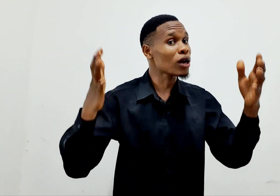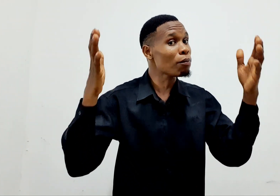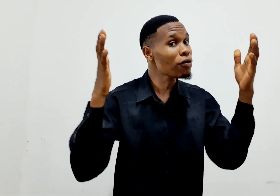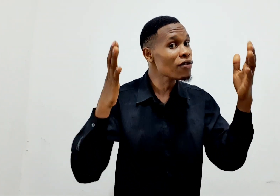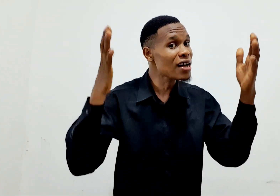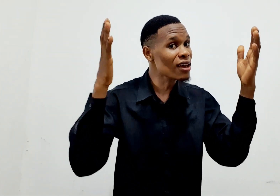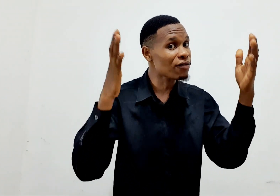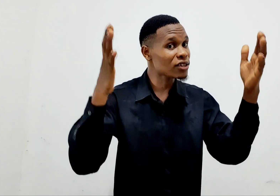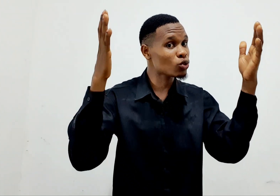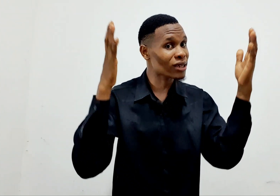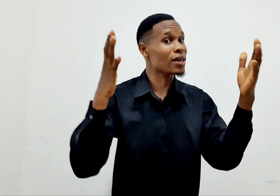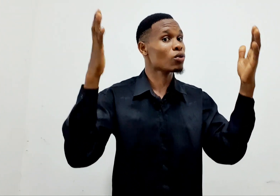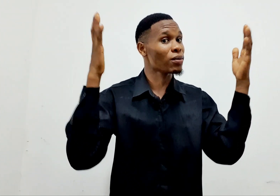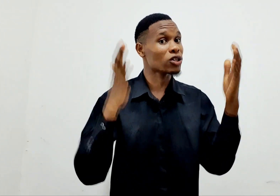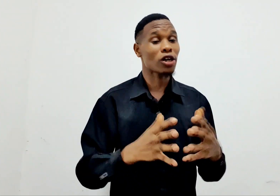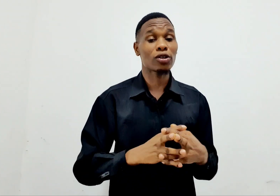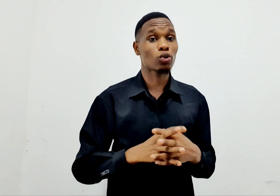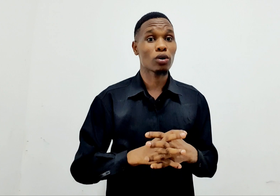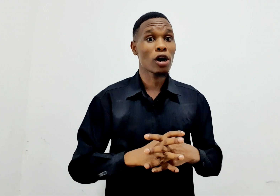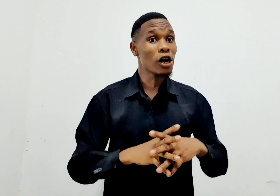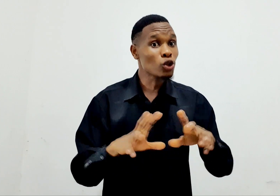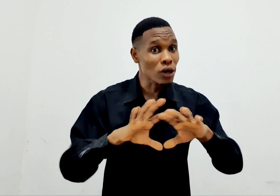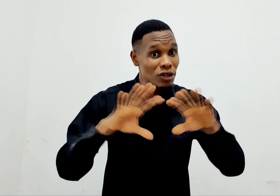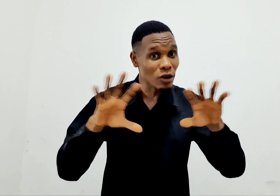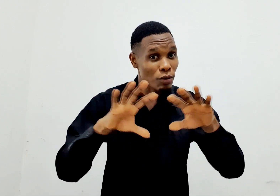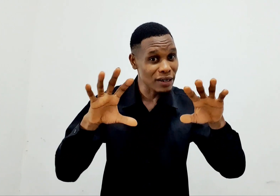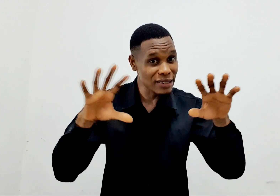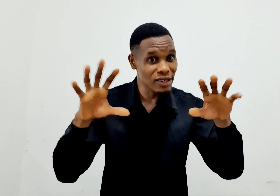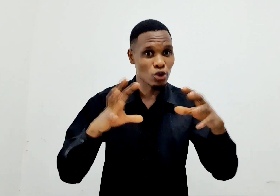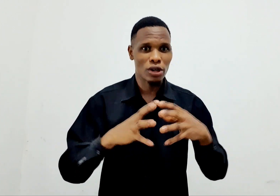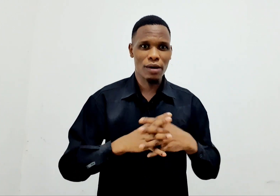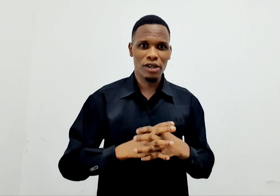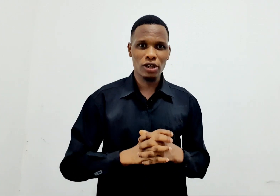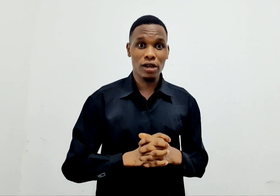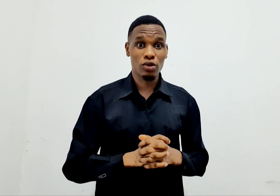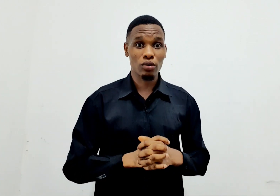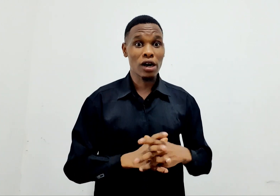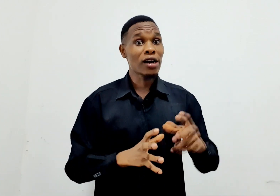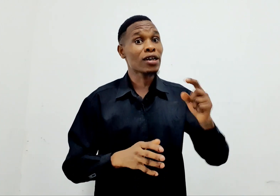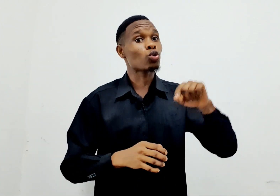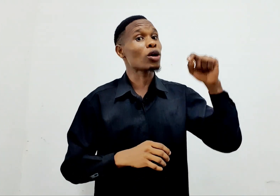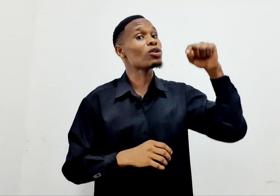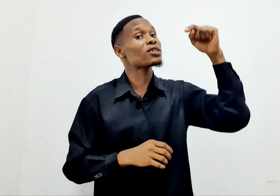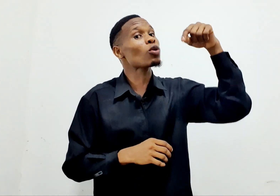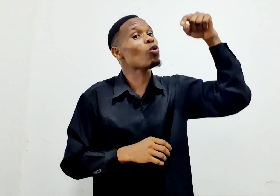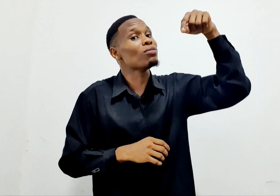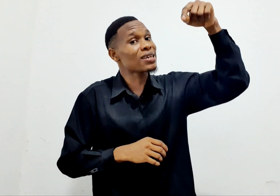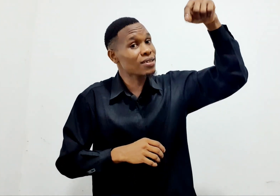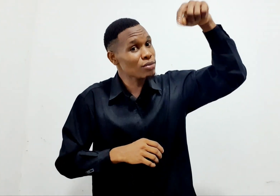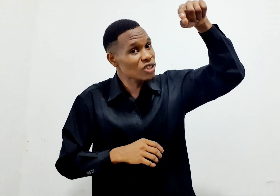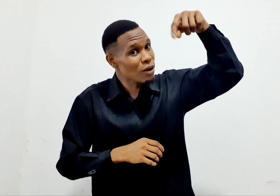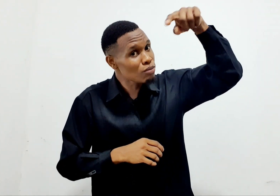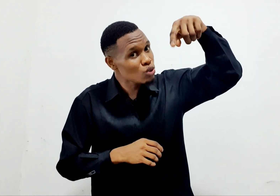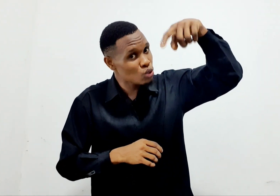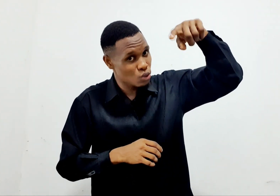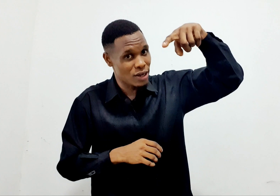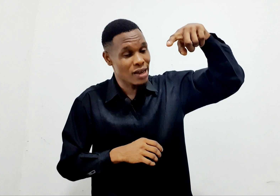Tunapofanya vitu sayi kwenye maisha yetu. Tunaweza kubadiristole ya maisha yetu. Na tunaweza kumlazimisha mtu yule.